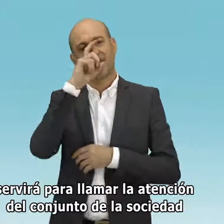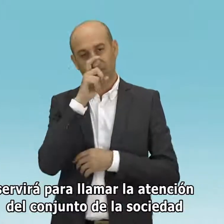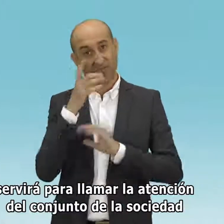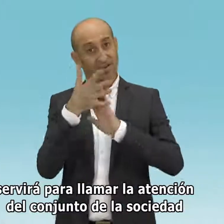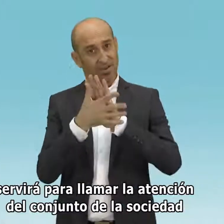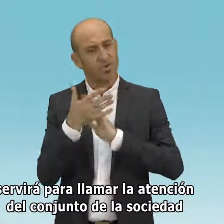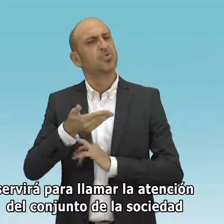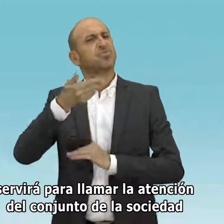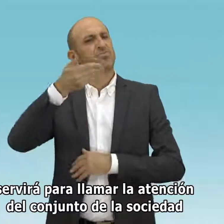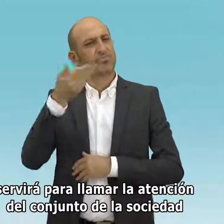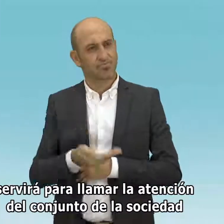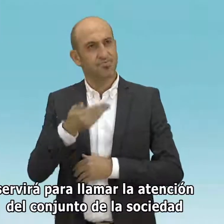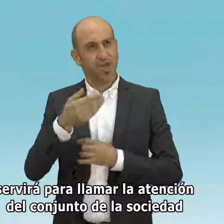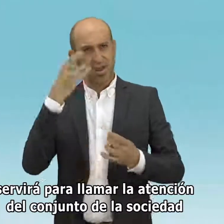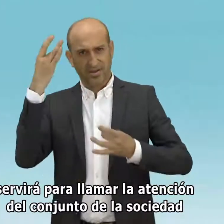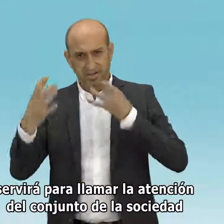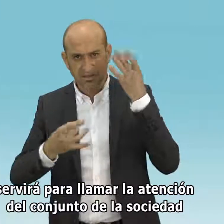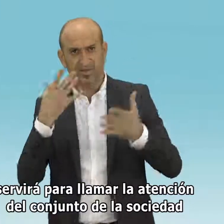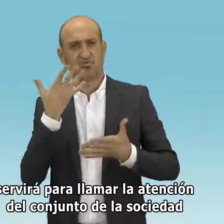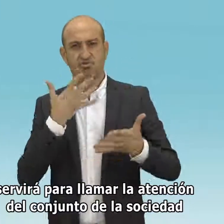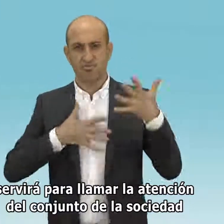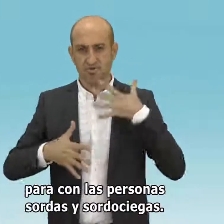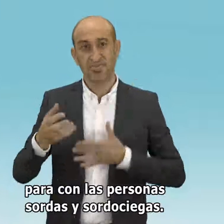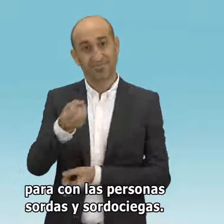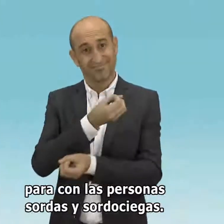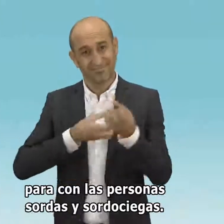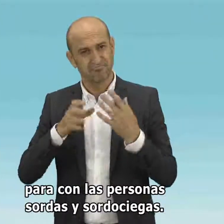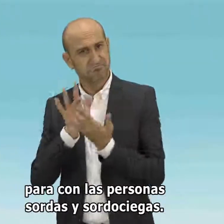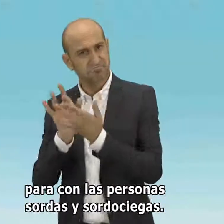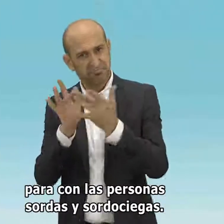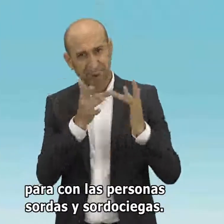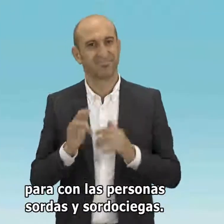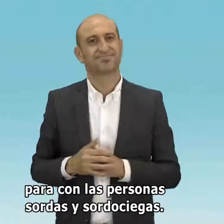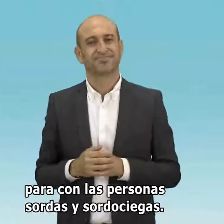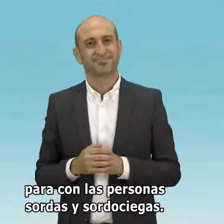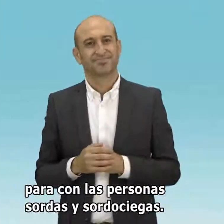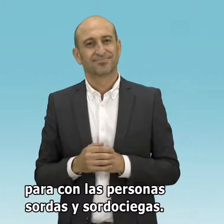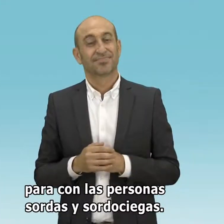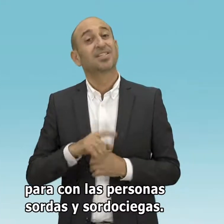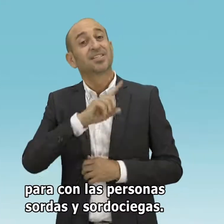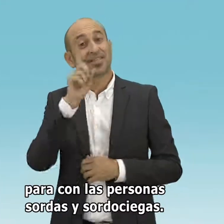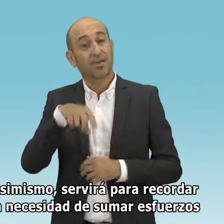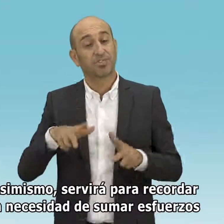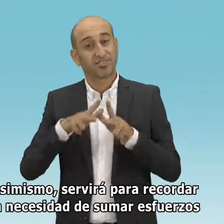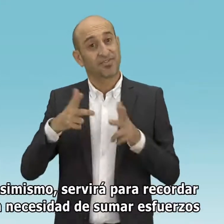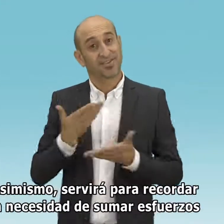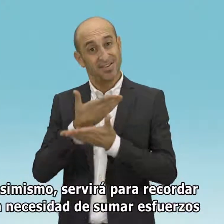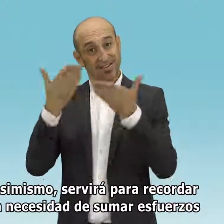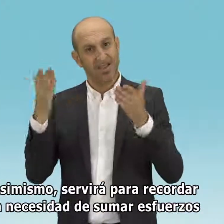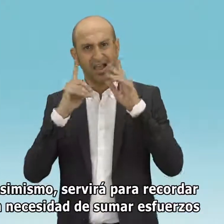servirá para llamar la atención del conjunto de la sociedad para con las personas sordas y sordociegas. Asimismo, servirá